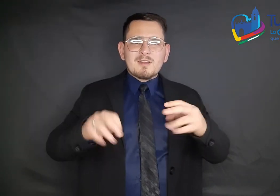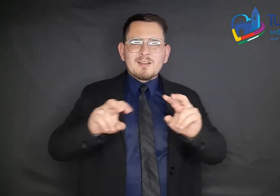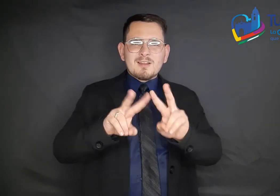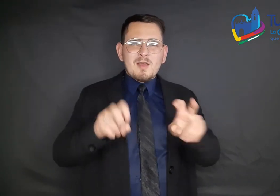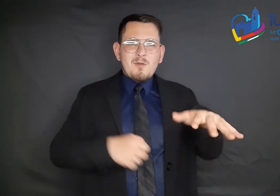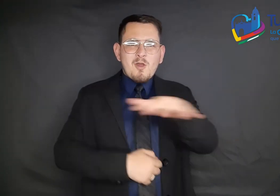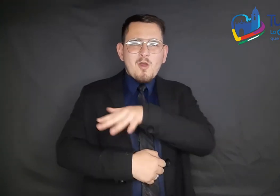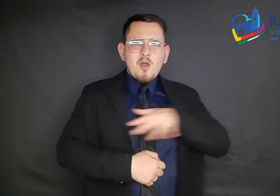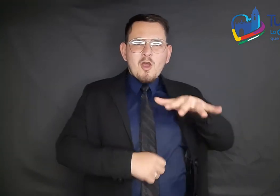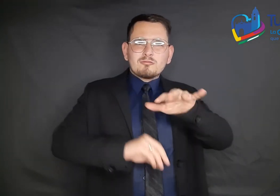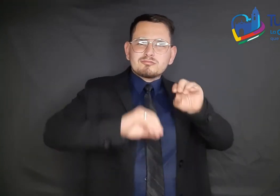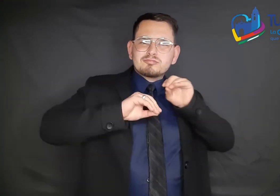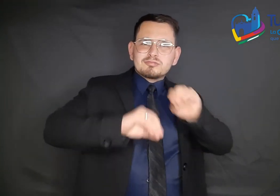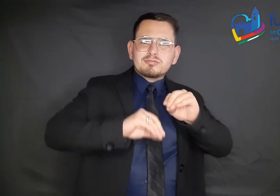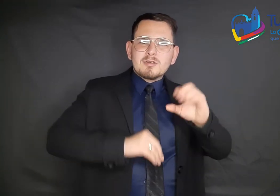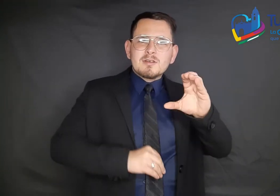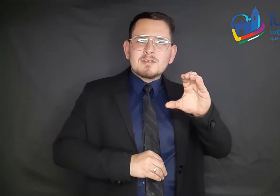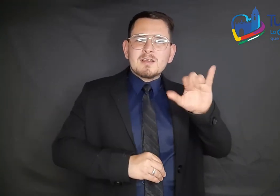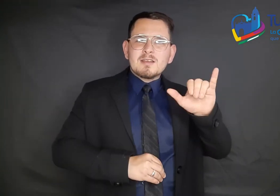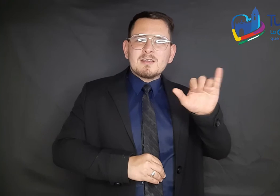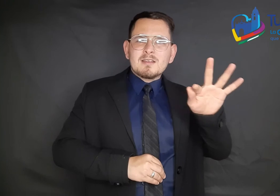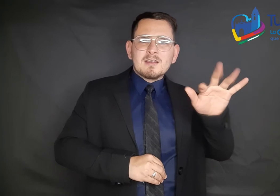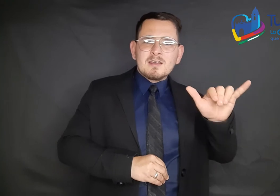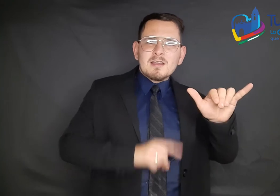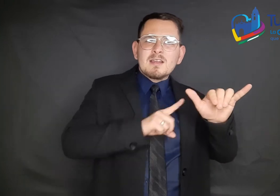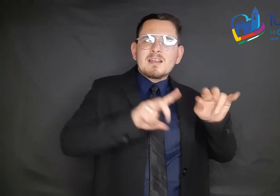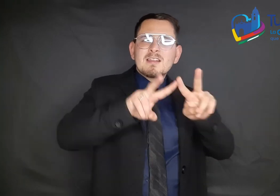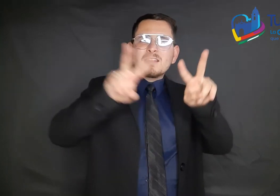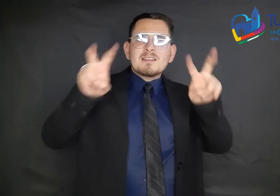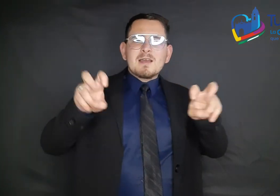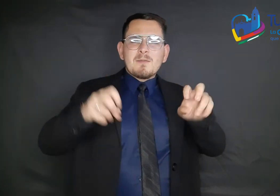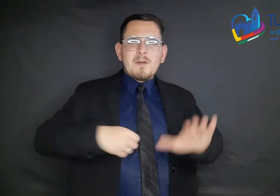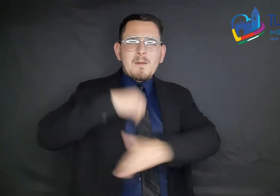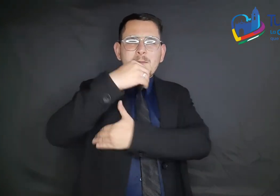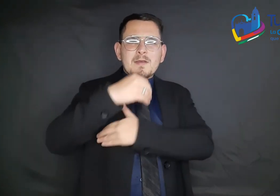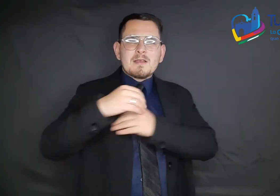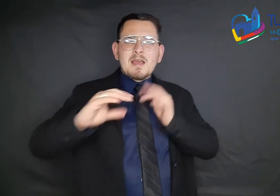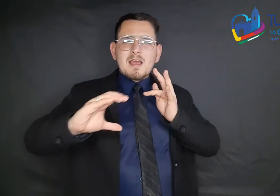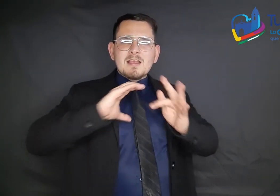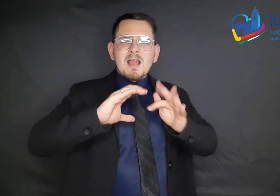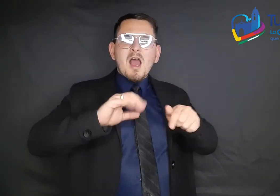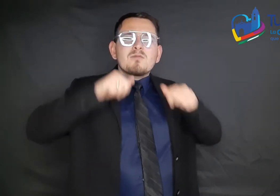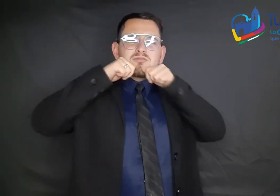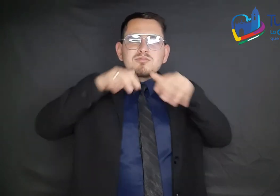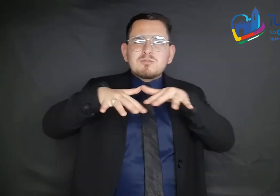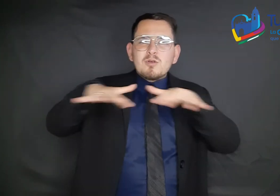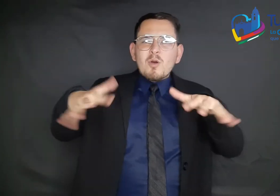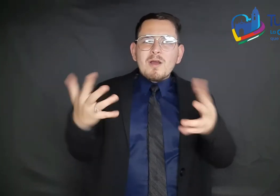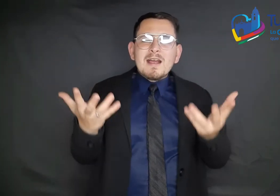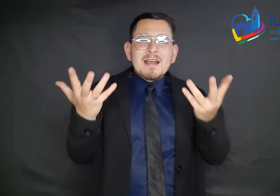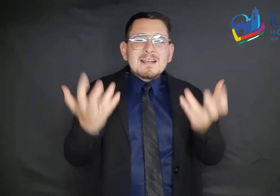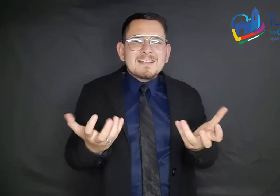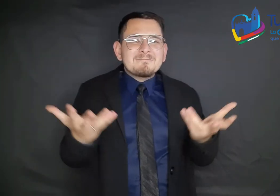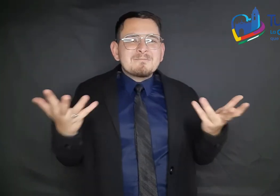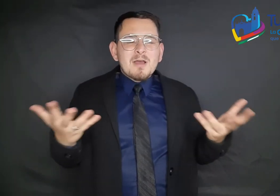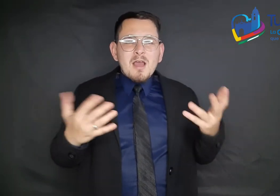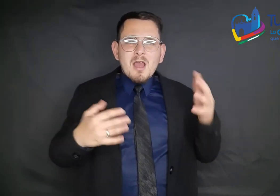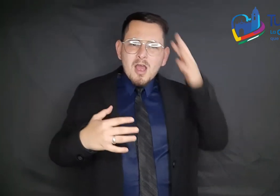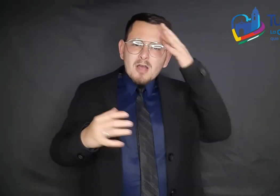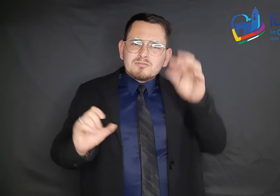Ministerio de las TIC. Durante el evento se busca fortalecer las capacidades en los actores de la cuádruple hélice para el diseño y